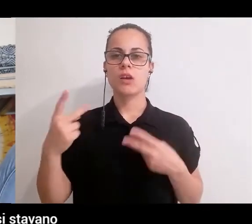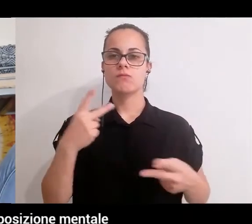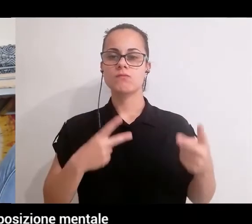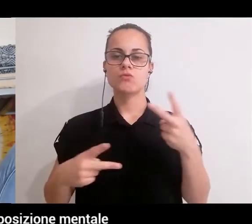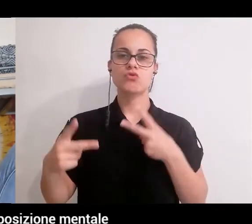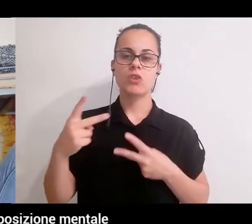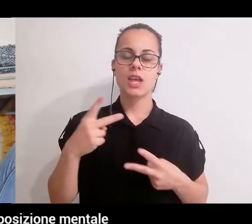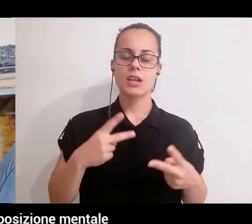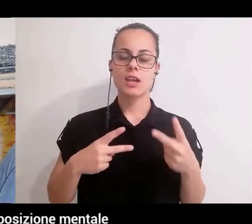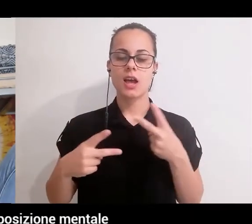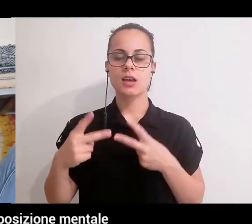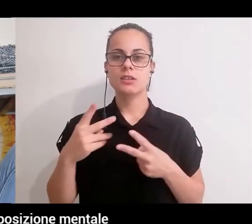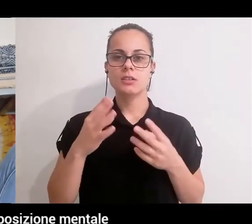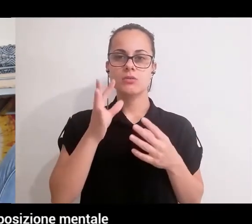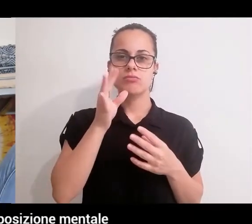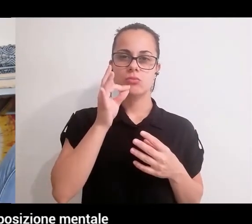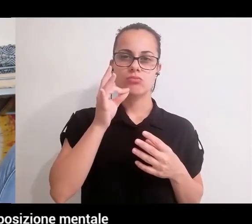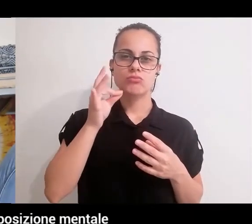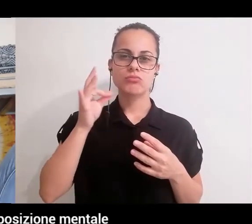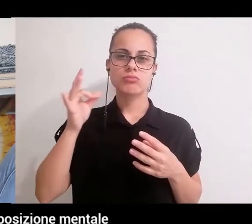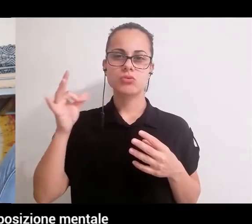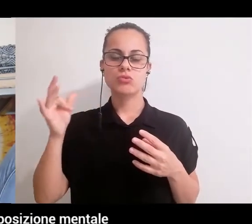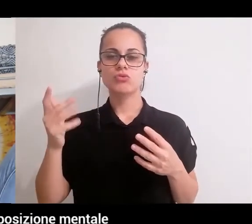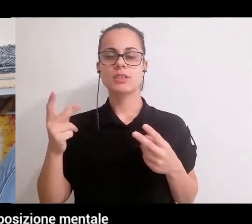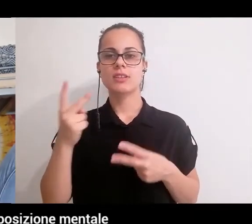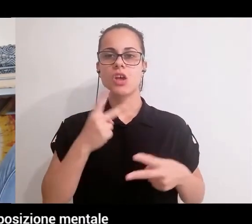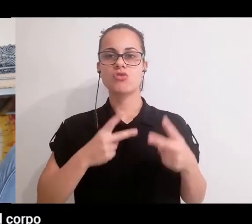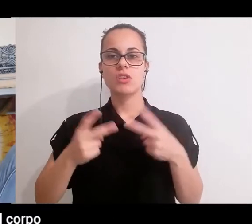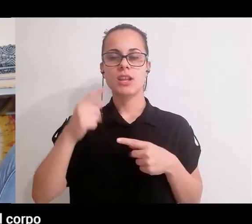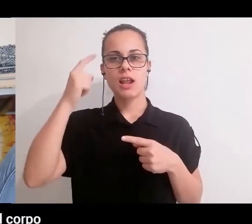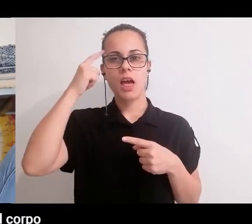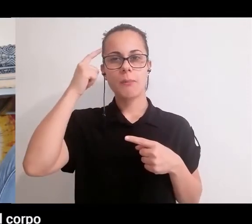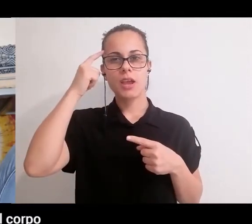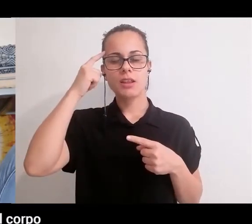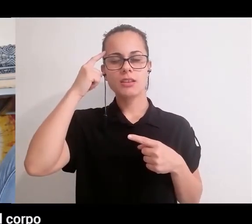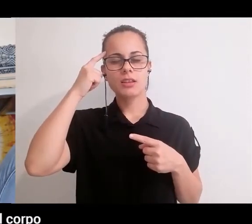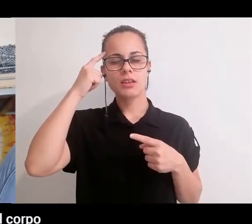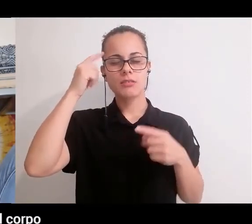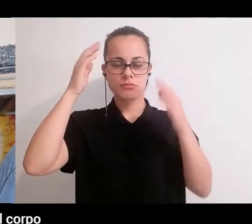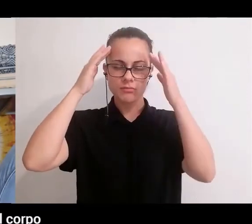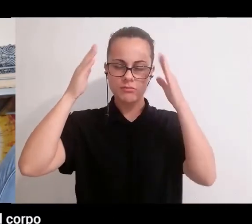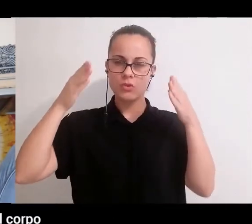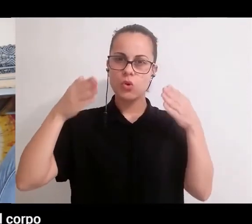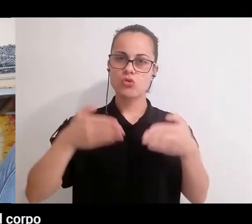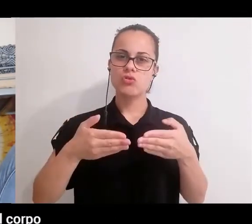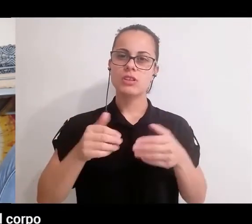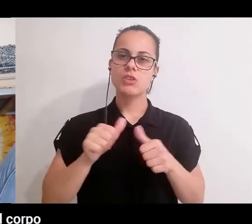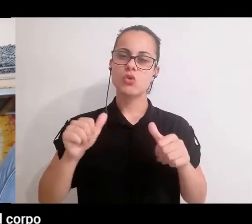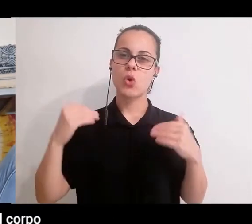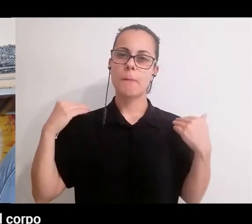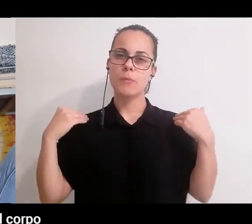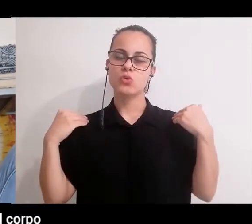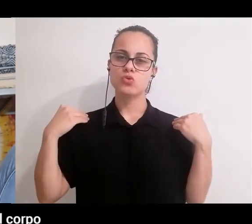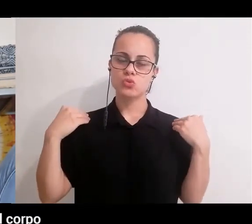si stavano approcciando non appena c'era una predisposizione mentale ad abbandonarsi a quella postura